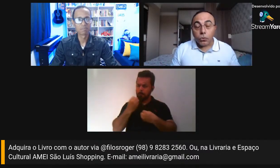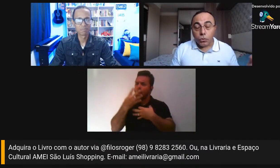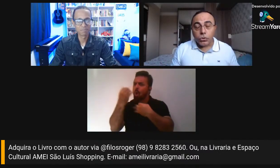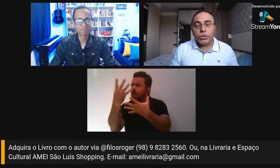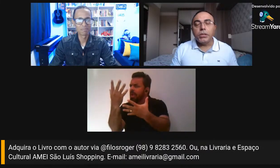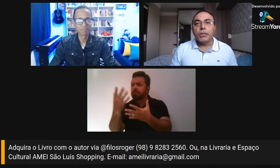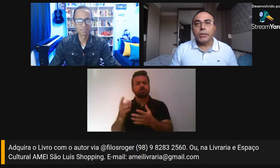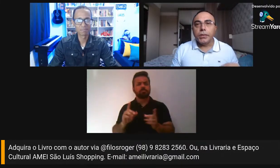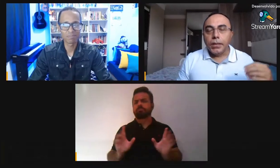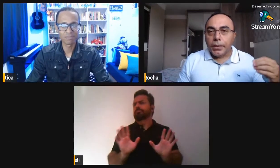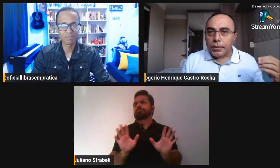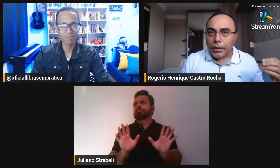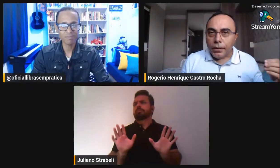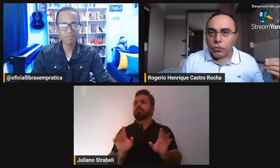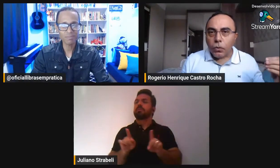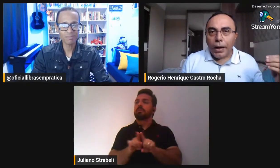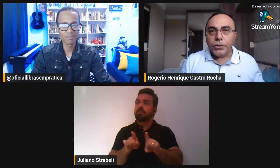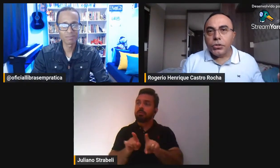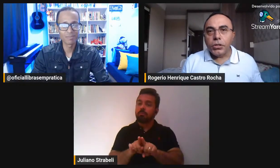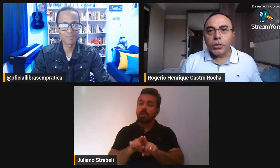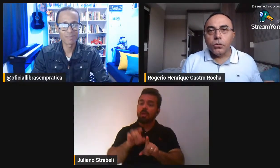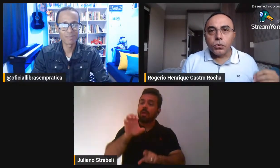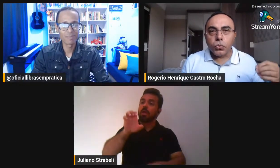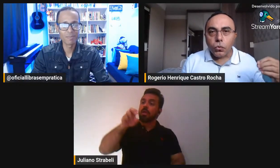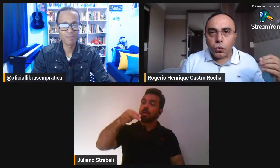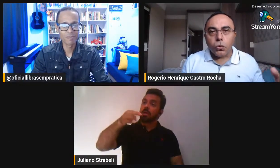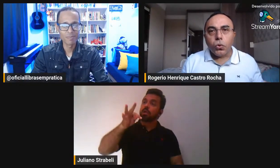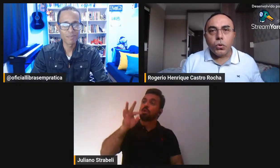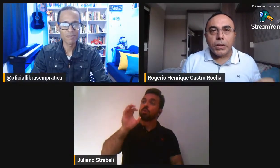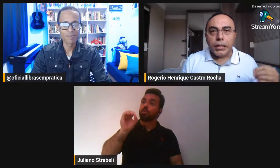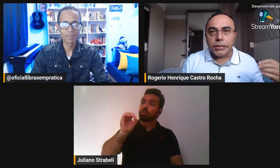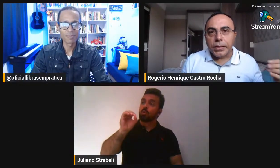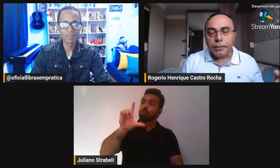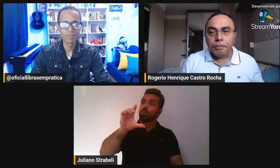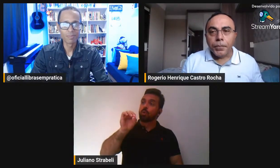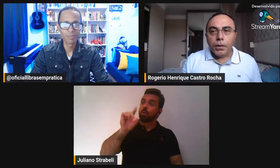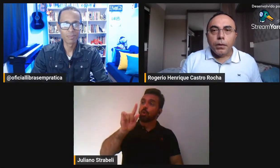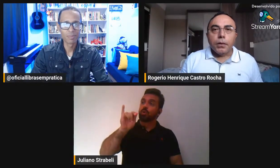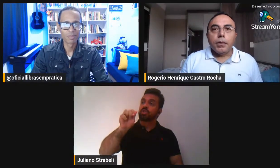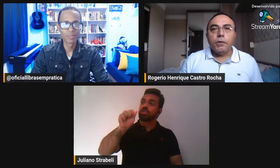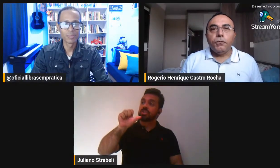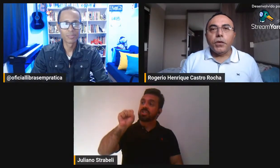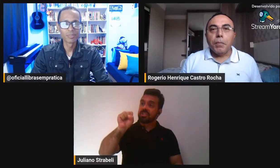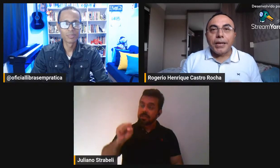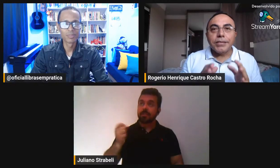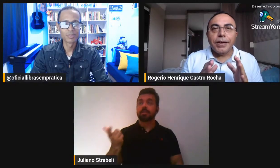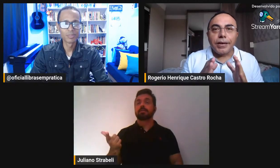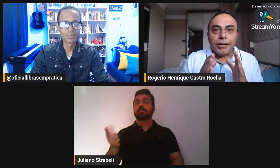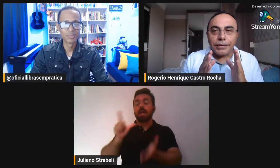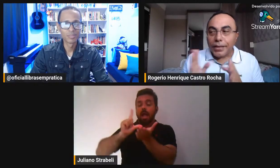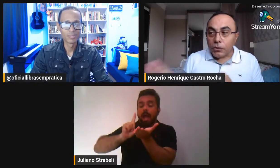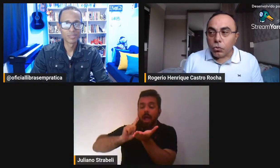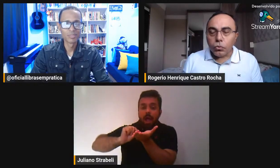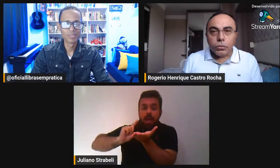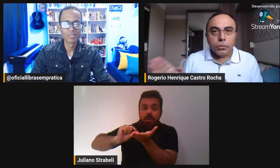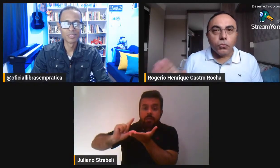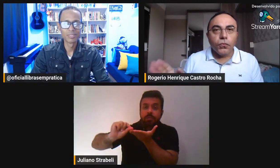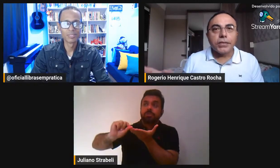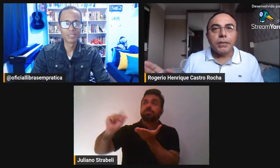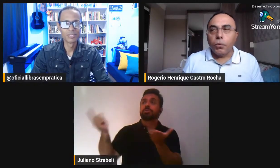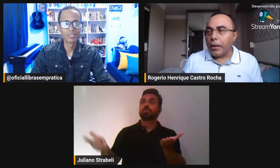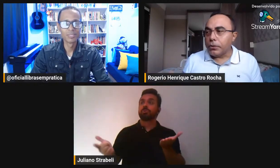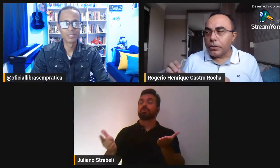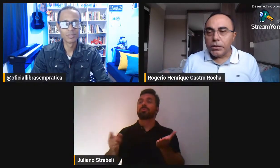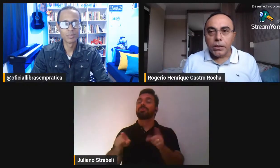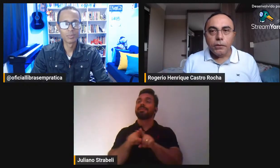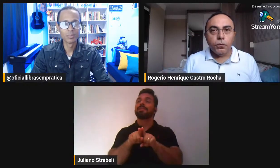em ontologias, tenho artigos com crônicas, enfim, mas dentro do